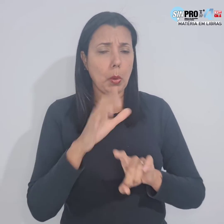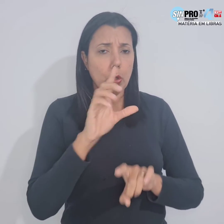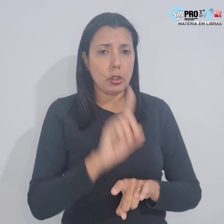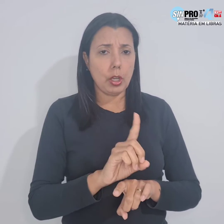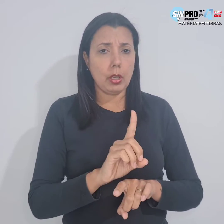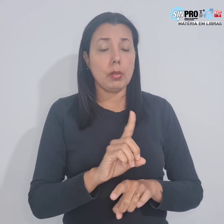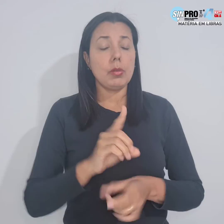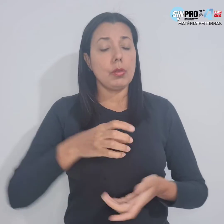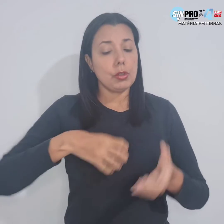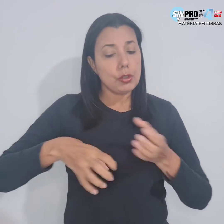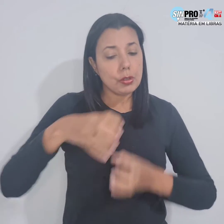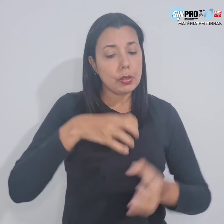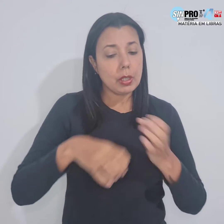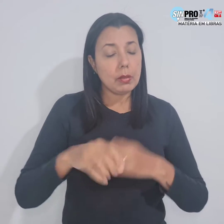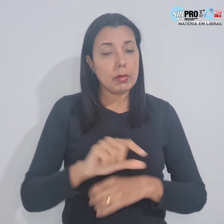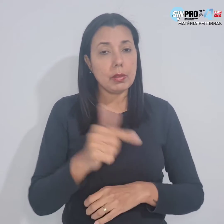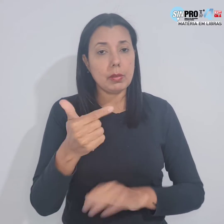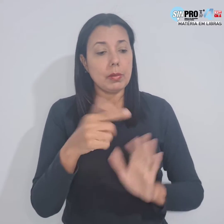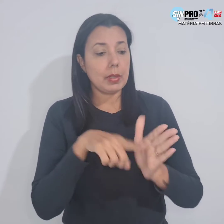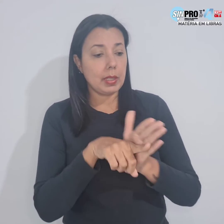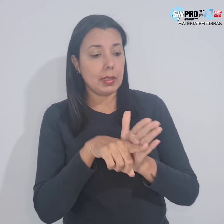direito de greve, segundo a análise.